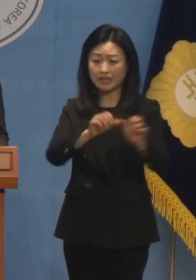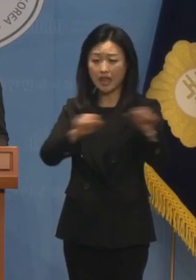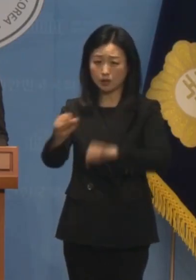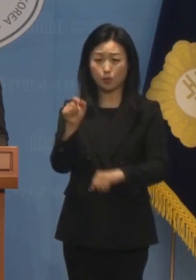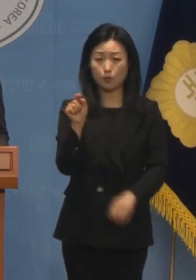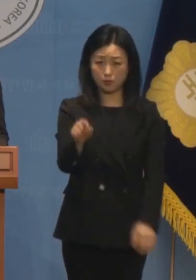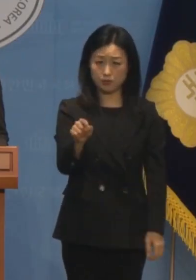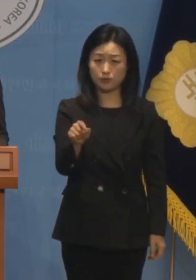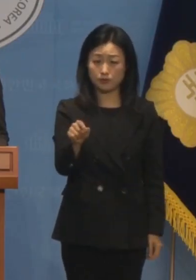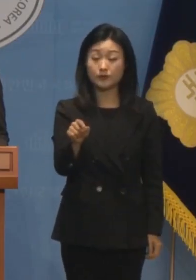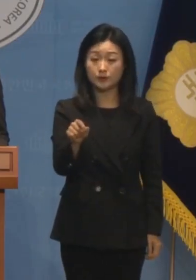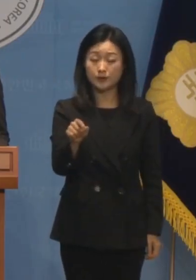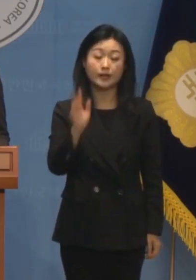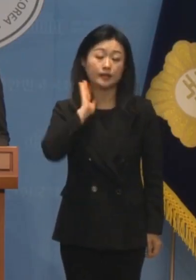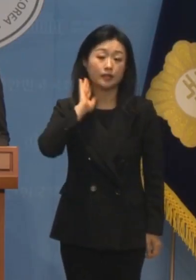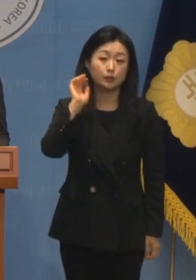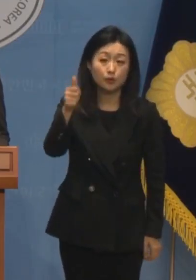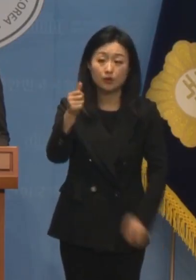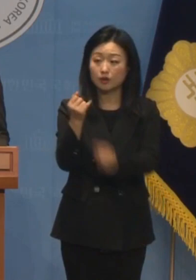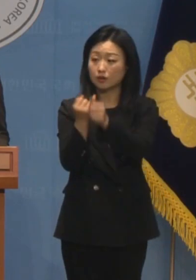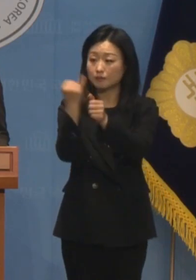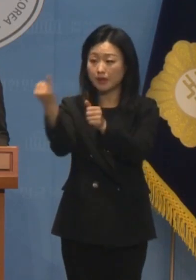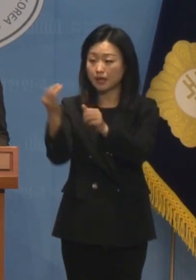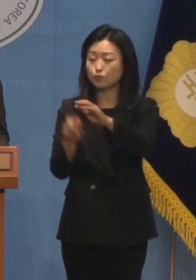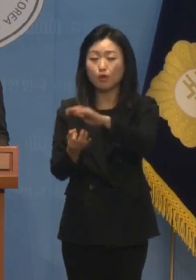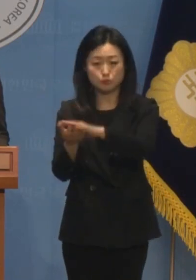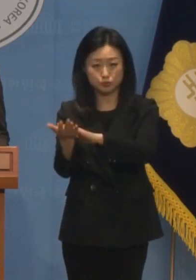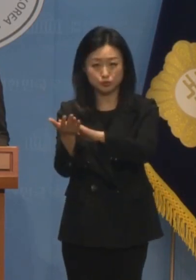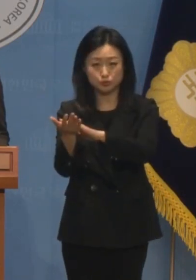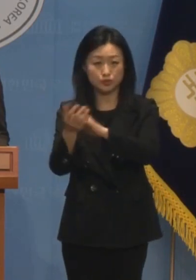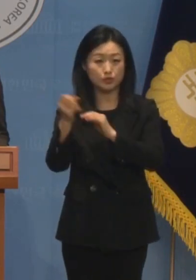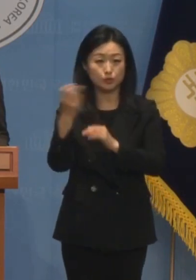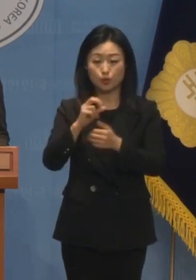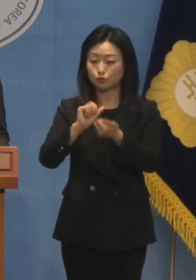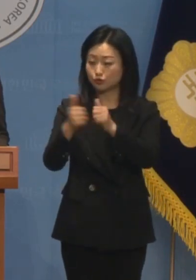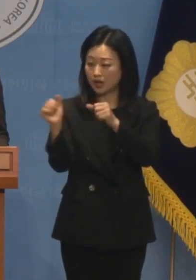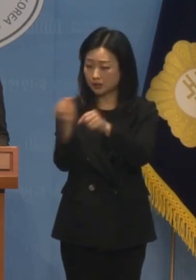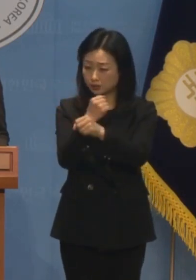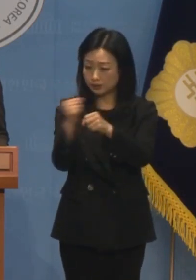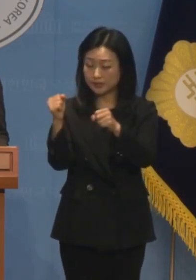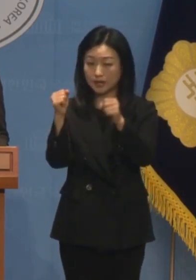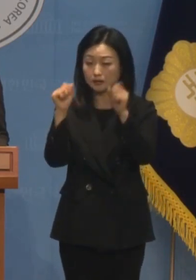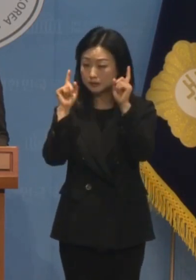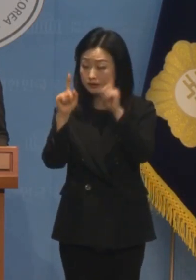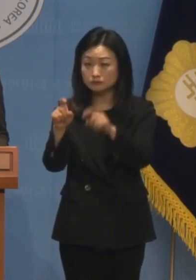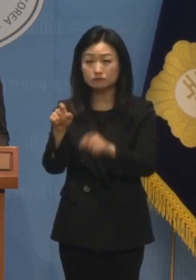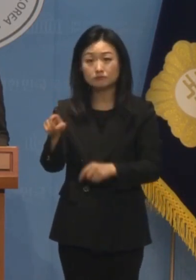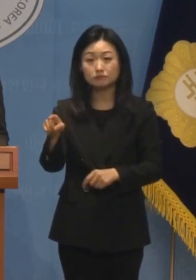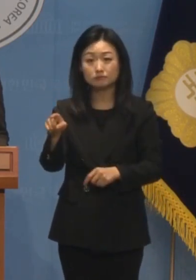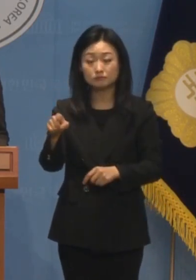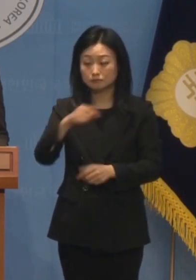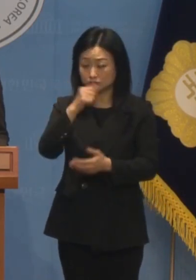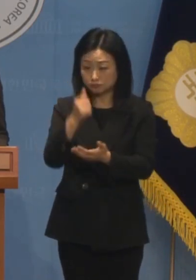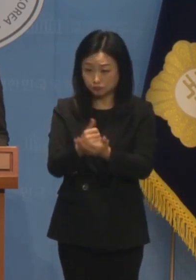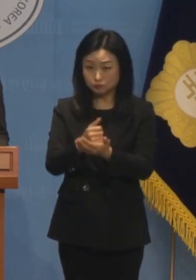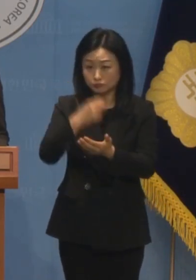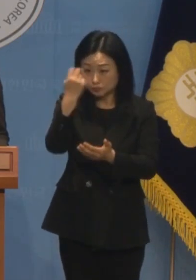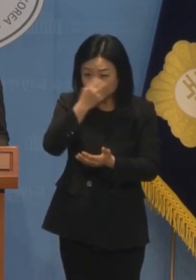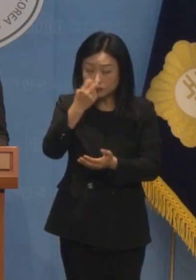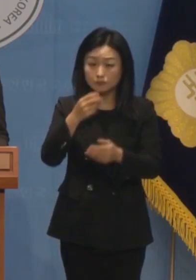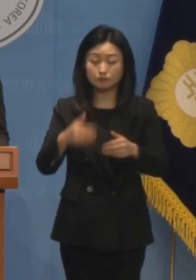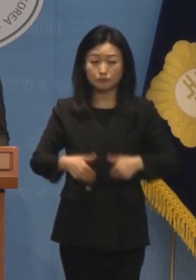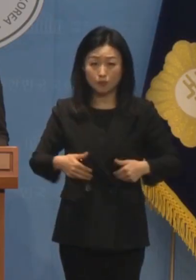대통령 배우자의 뇌물 수수, 주가 조작 의혹에 대해 면죄부를 주며 사법 정의를